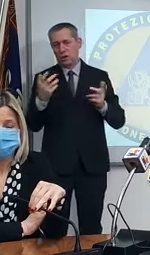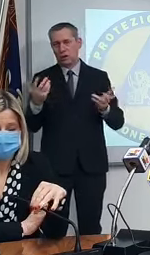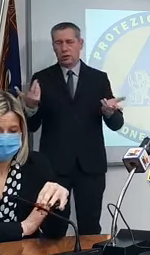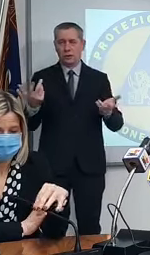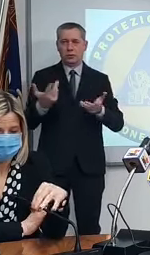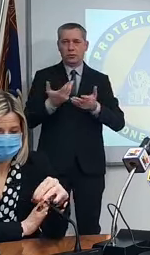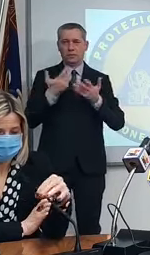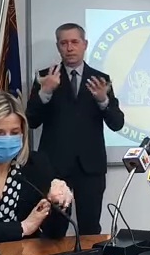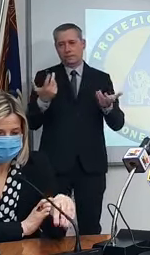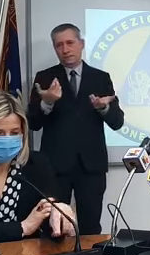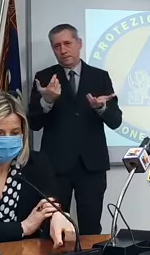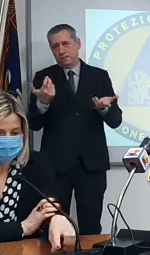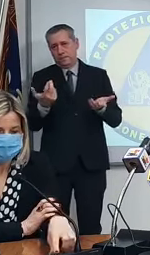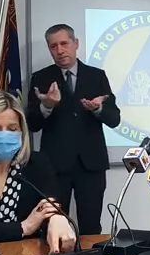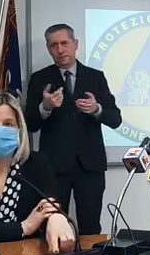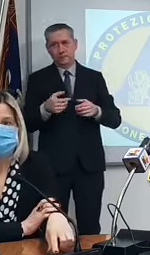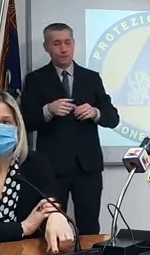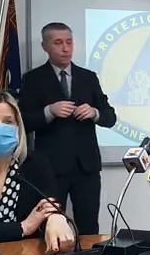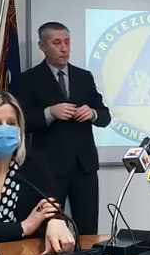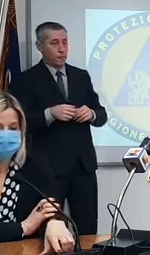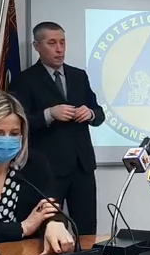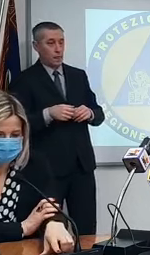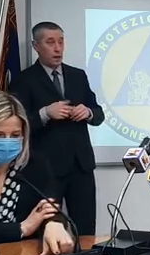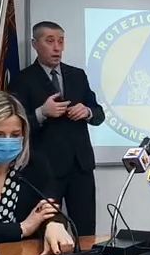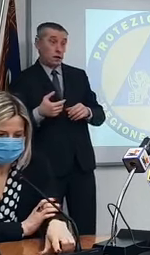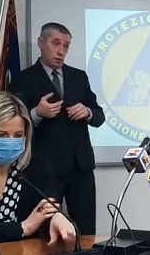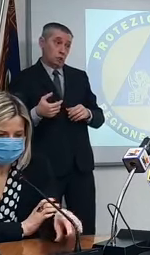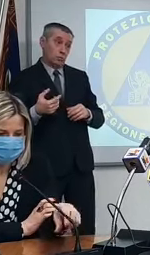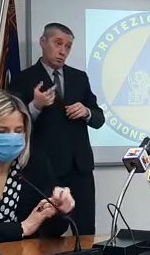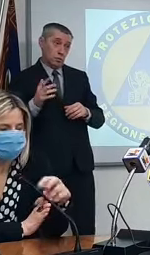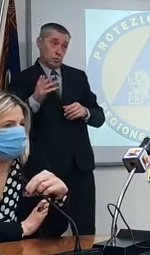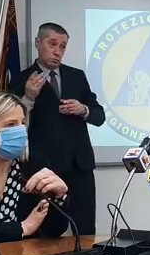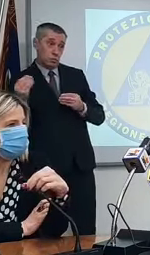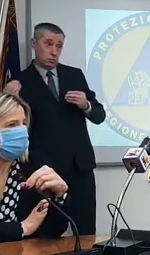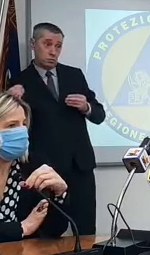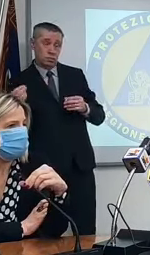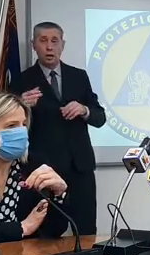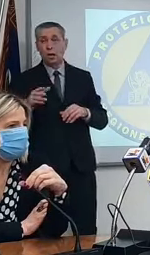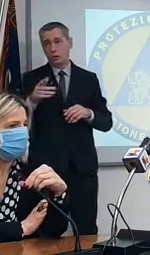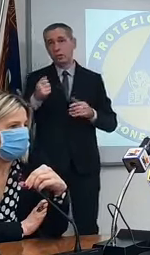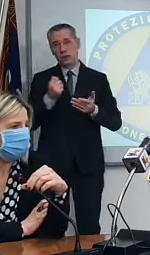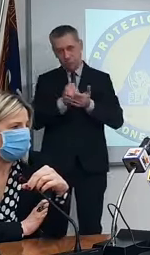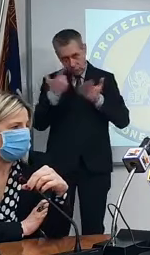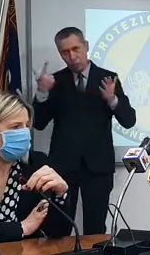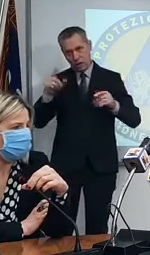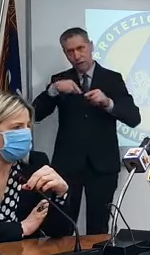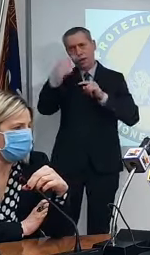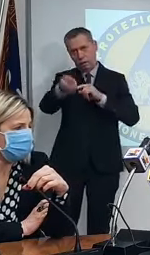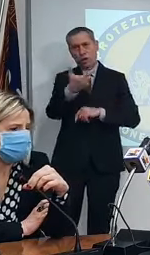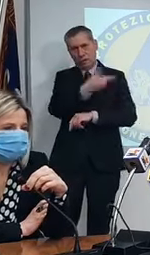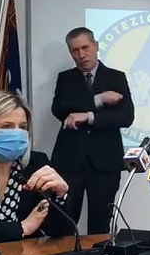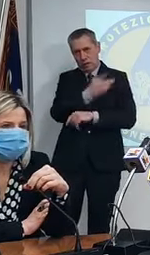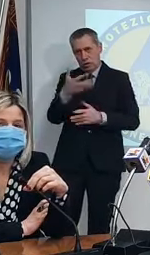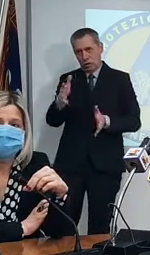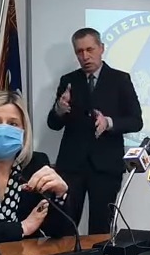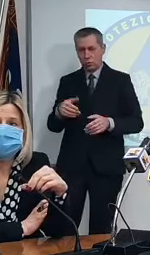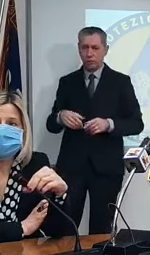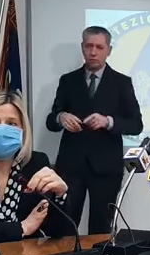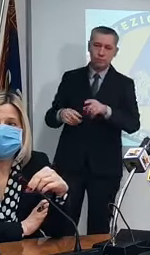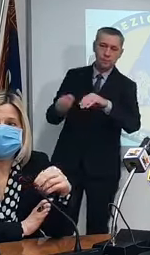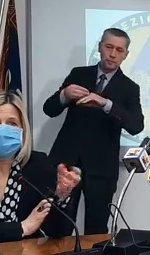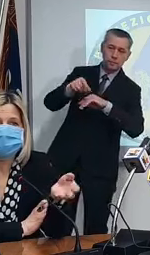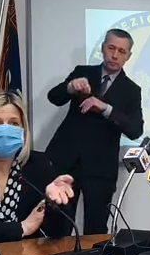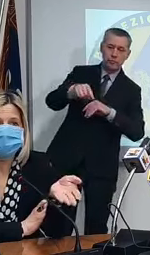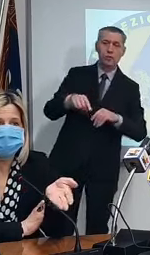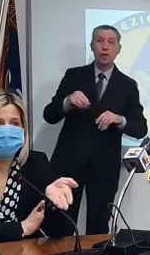mettiamoci il cuore in pace ma è importante che sia un punto un pochi come questo è importante che vacciniamo è importante che vacciniamo comunque presidente c'era